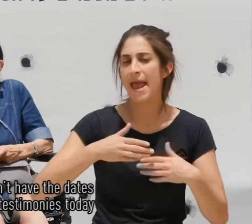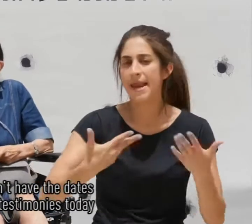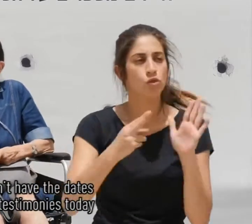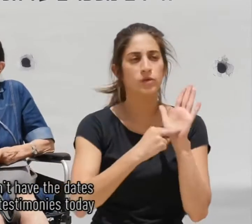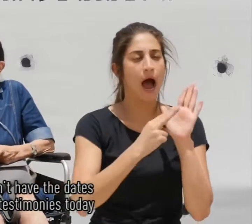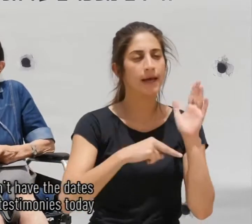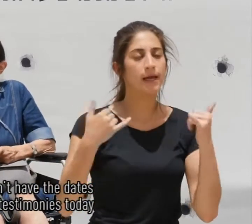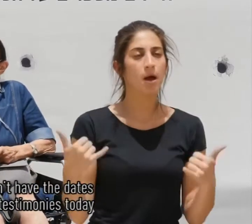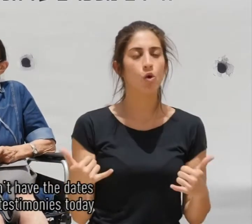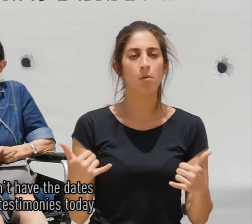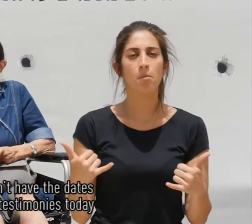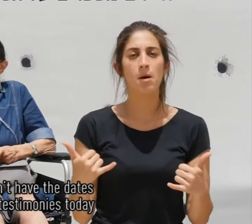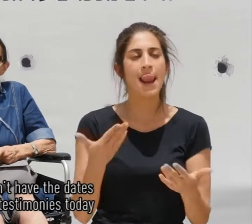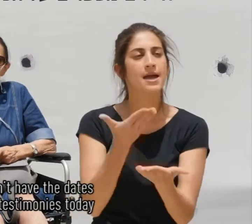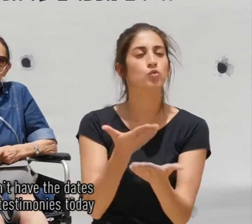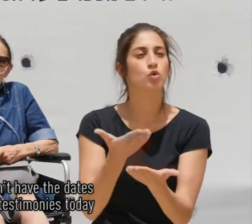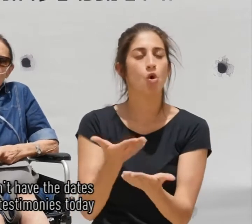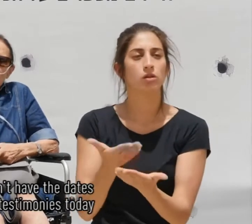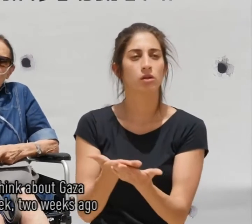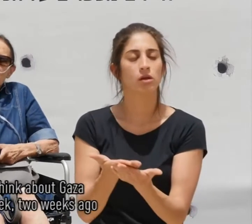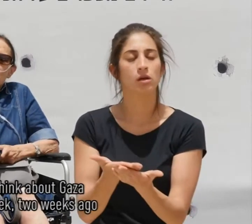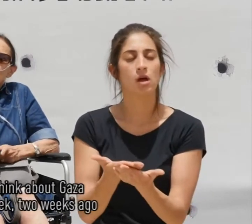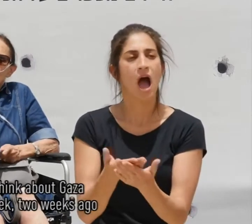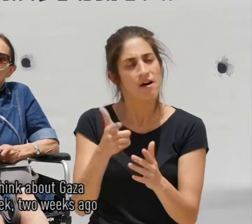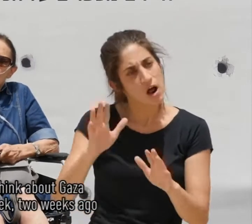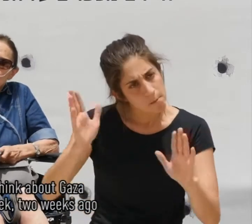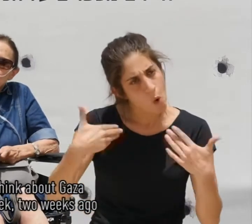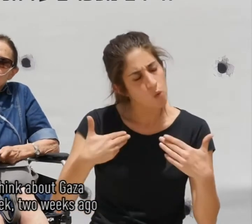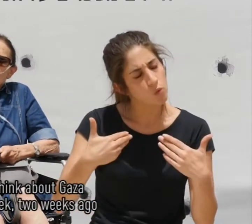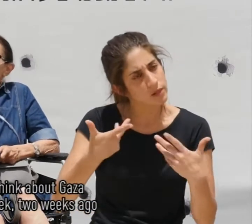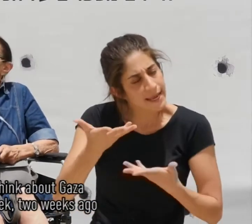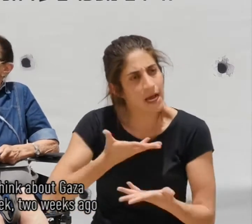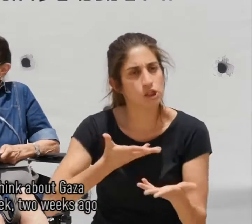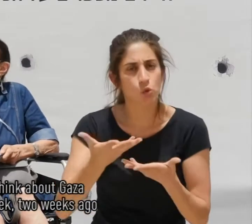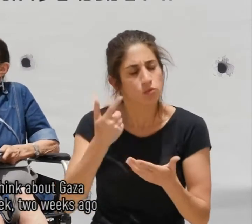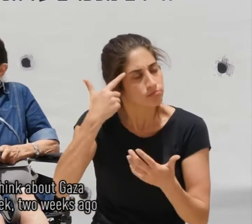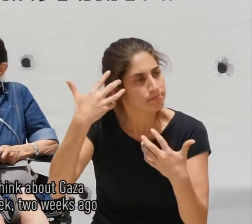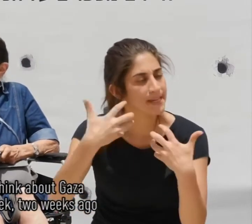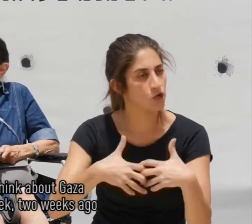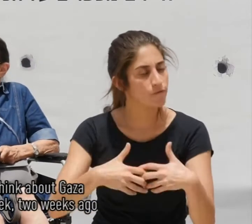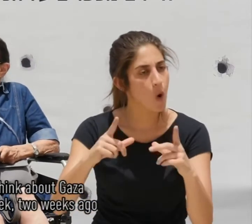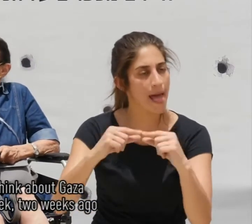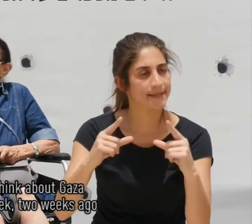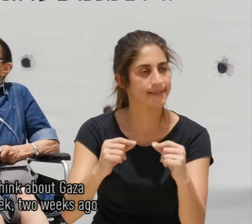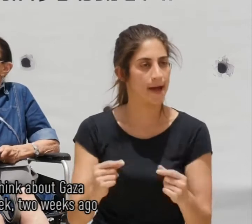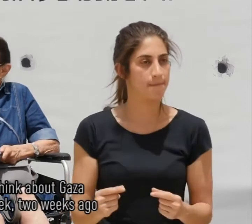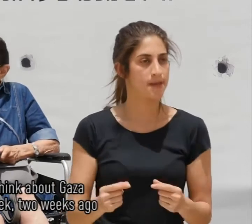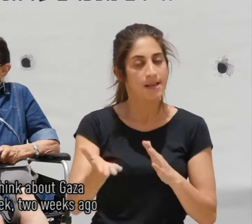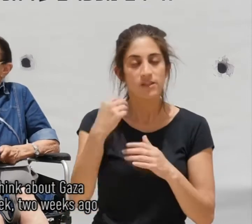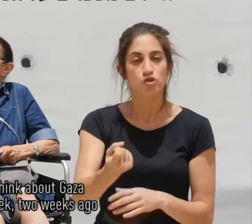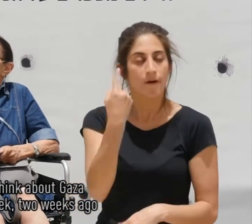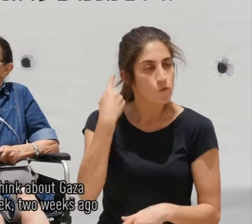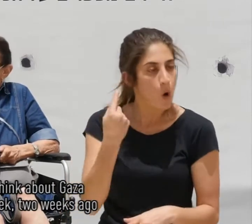תאריכים היום לעדויות אבל בואו תייחסו, תחשבו על עזה לפני